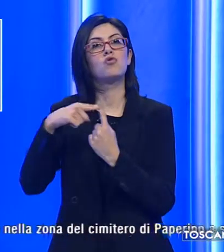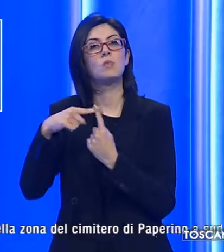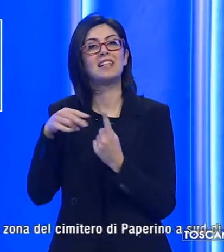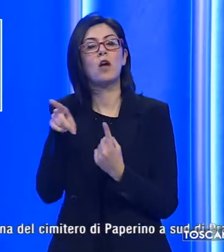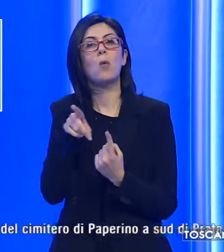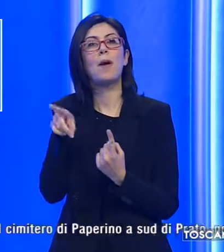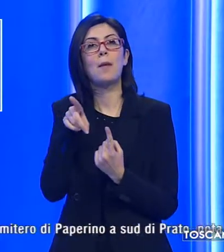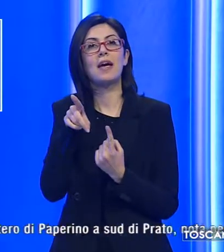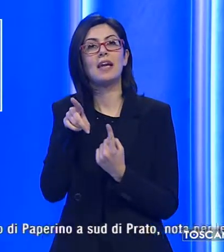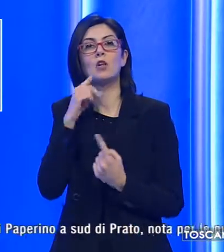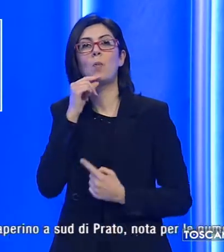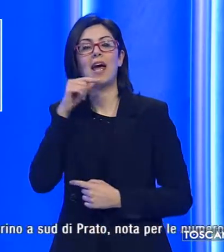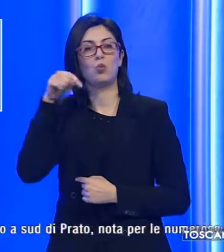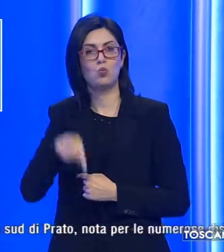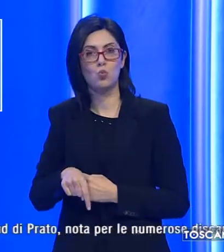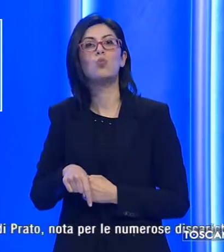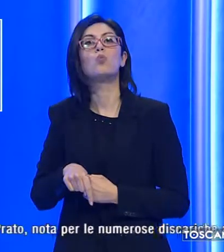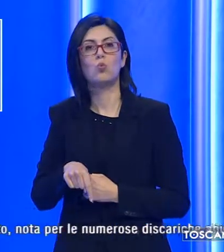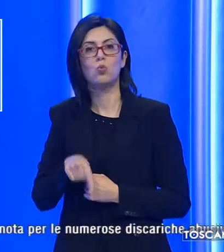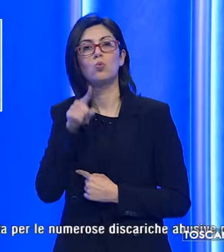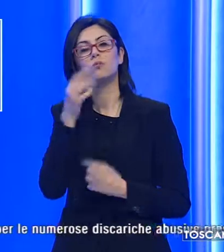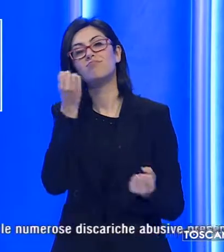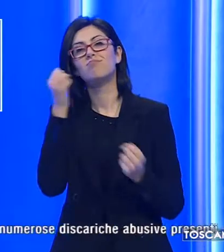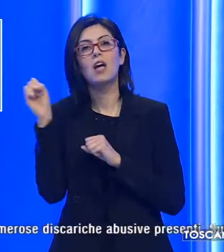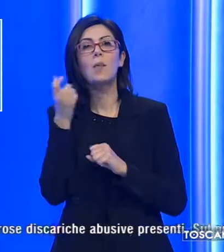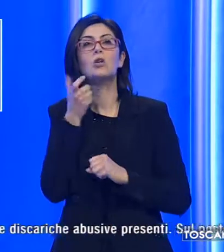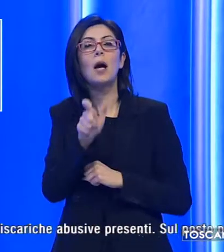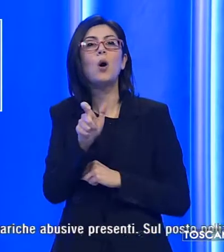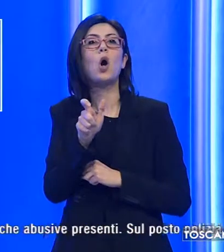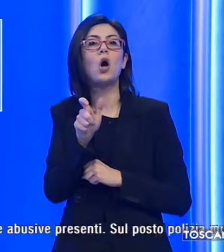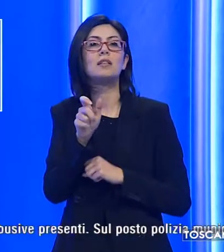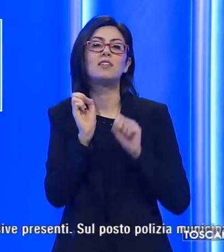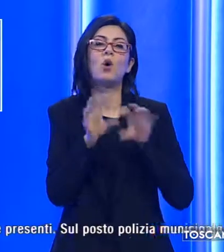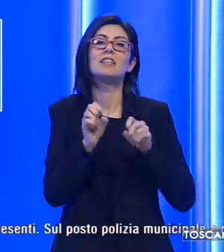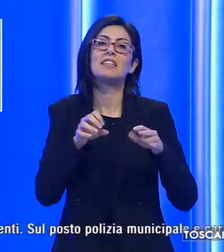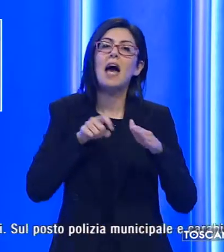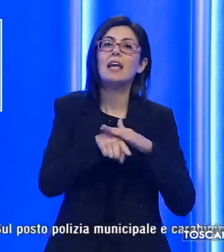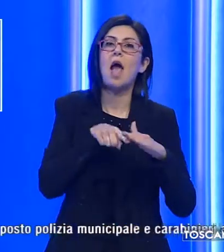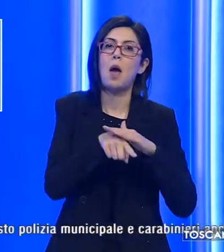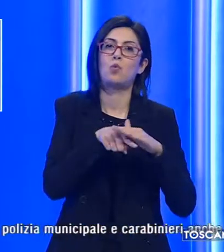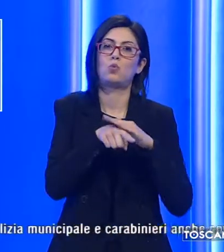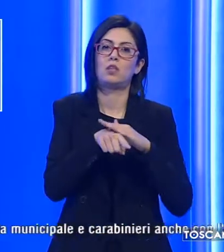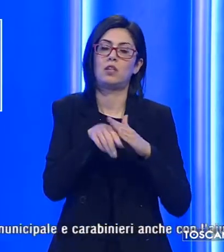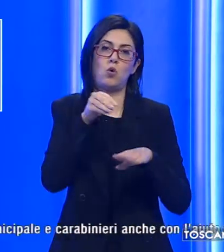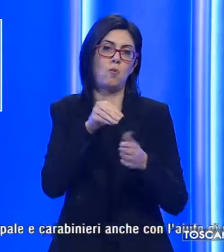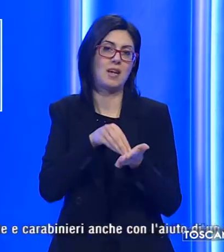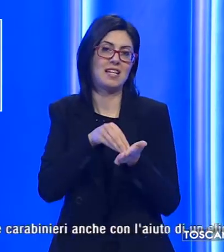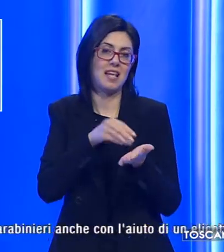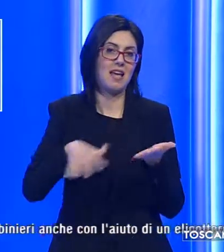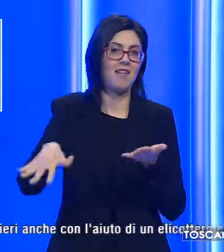Paperino a sud di Prato nota per le numerose discariche abusive presenti sul posto